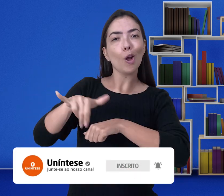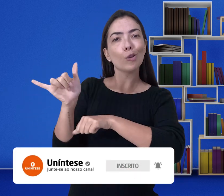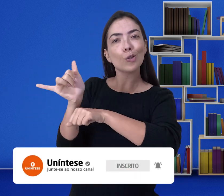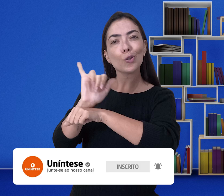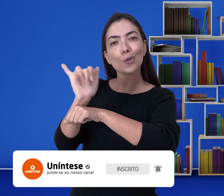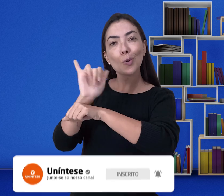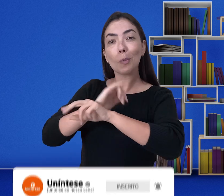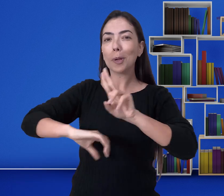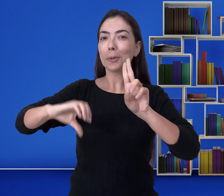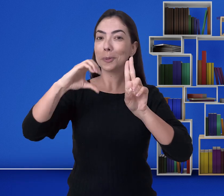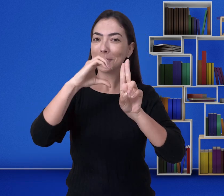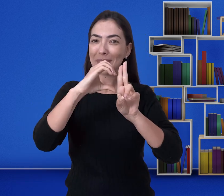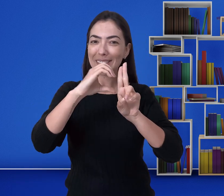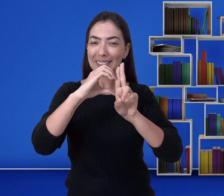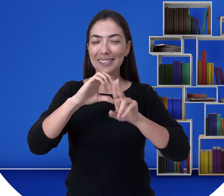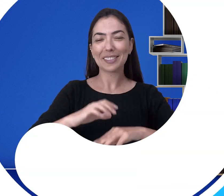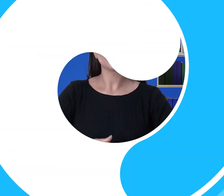e se inscrevam aqui no canal da Uníntese.